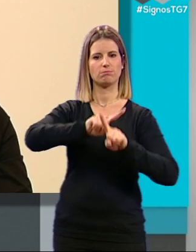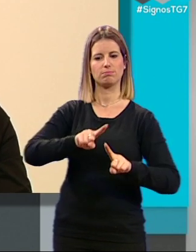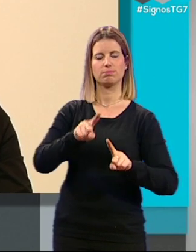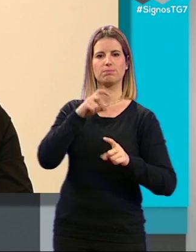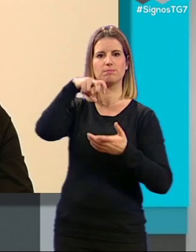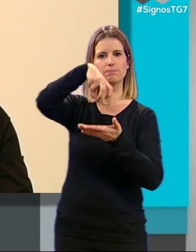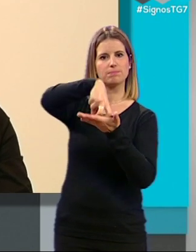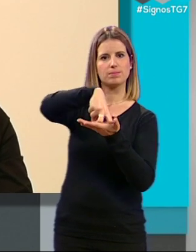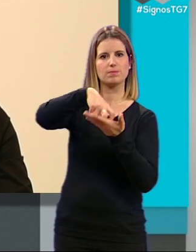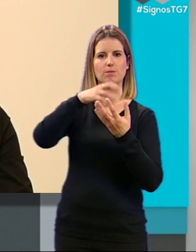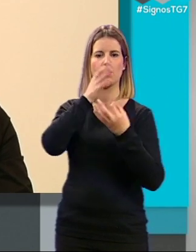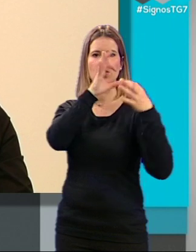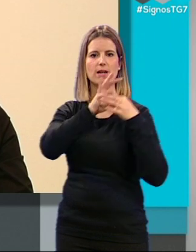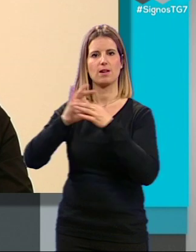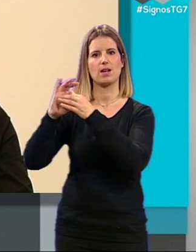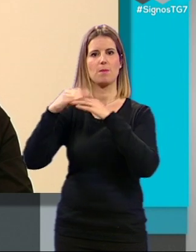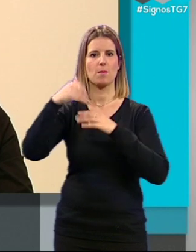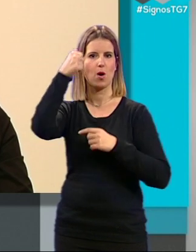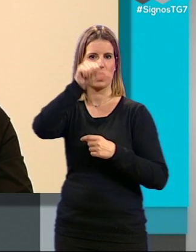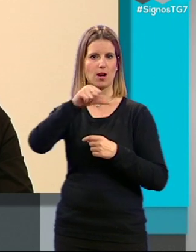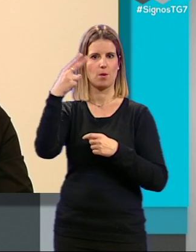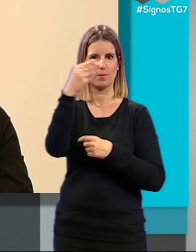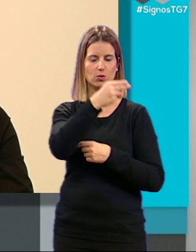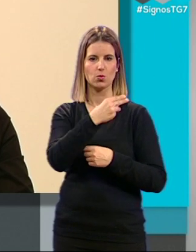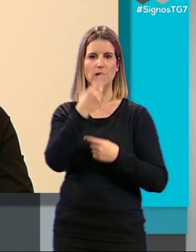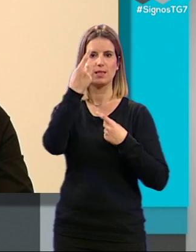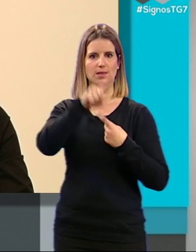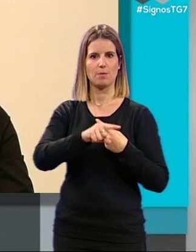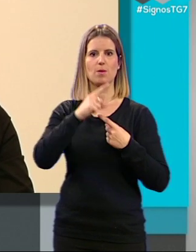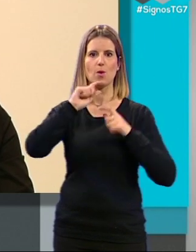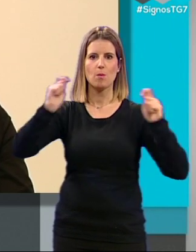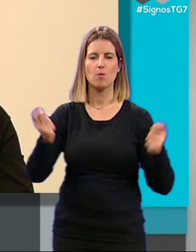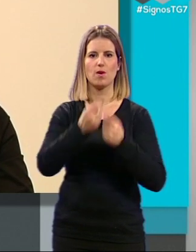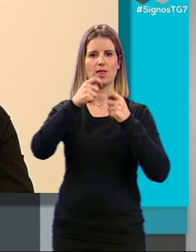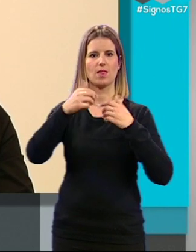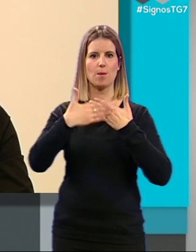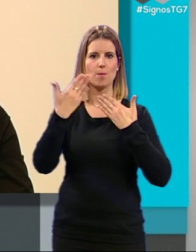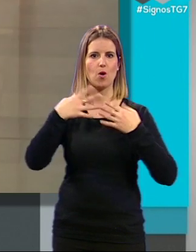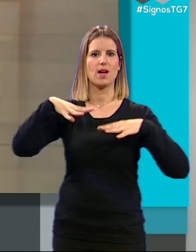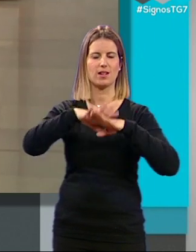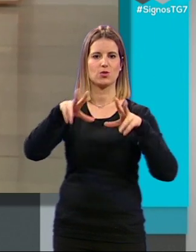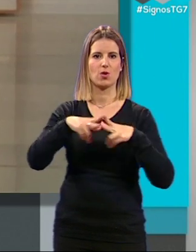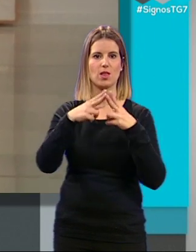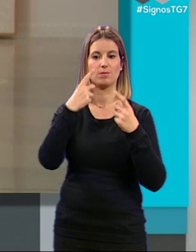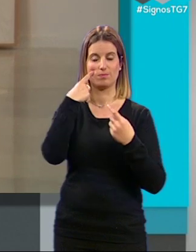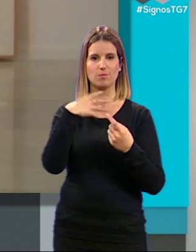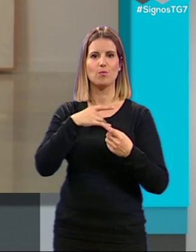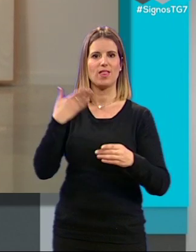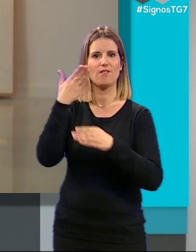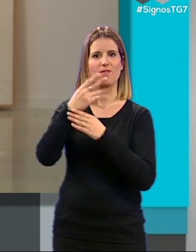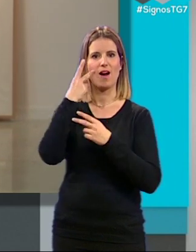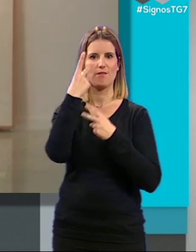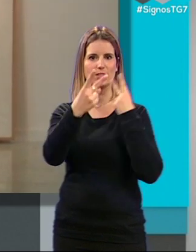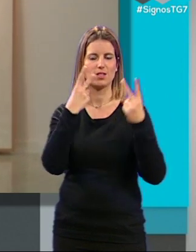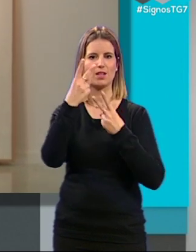que tienen que ver con un género de la pintura pero también con la publicidad la moda en las redes sociales la muestra se puede ver en la